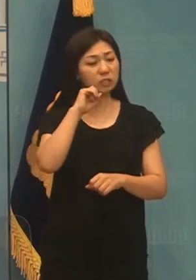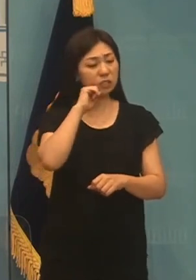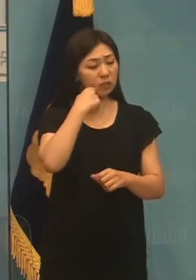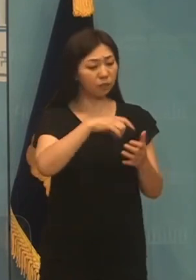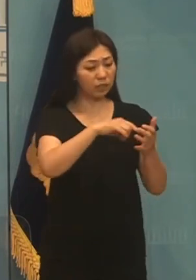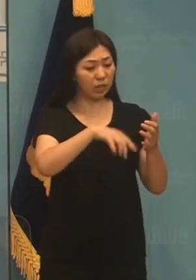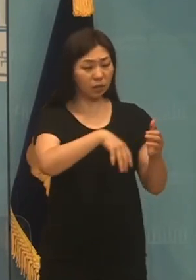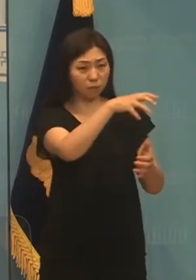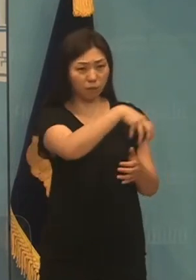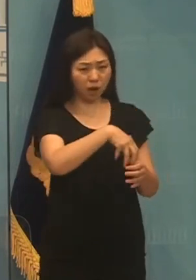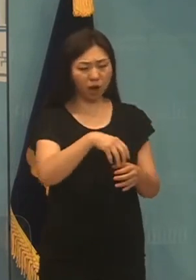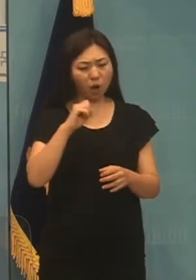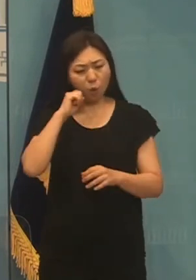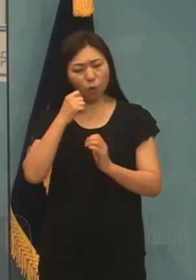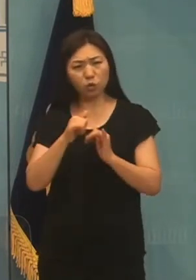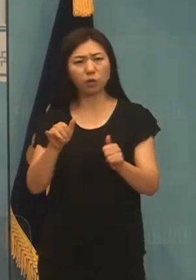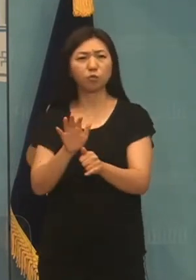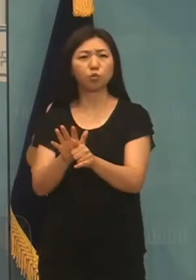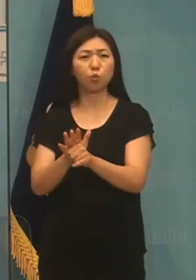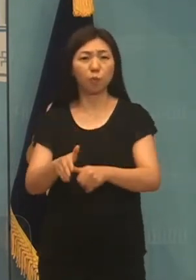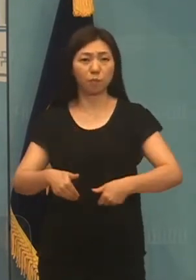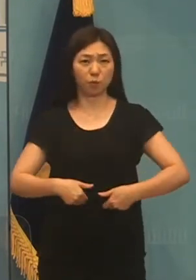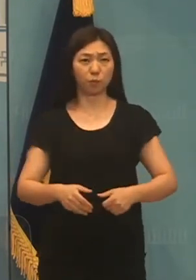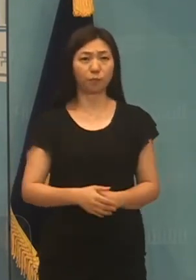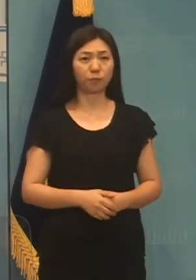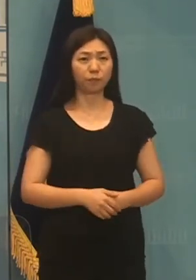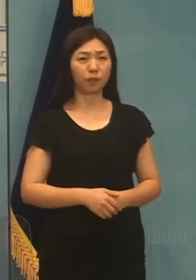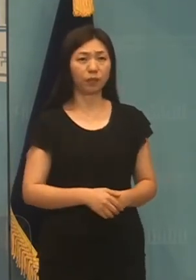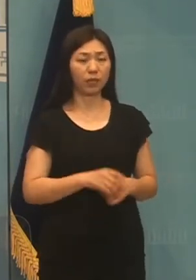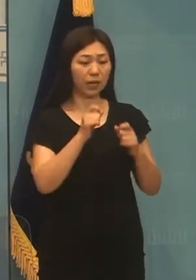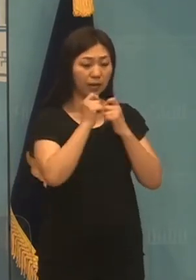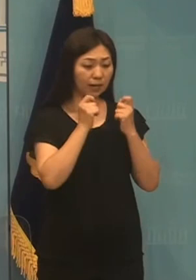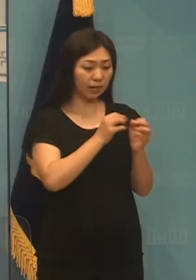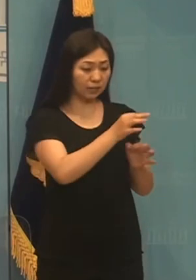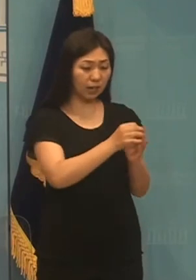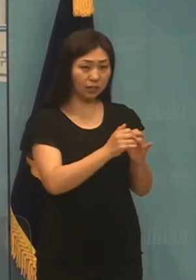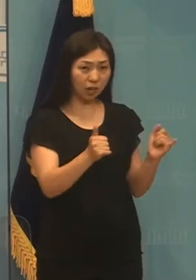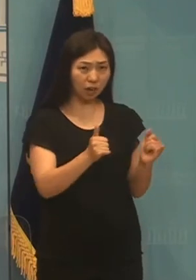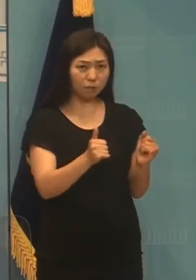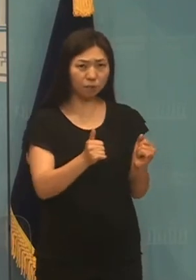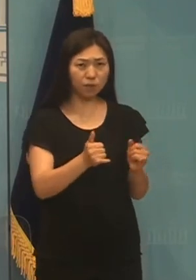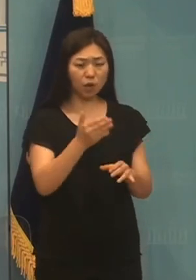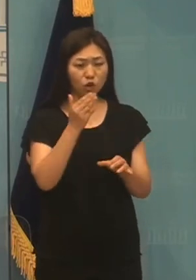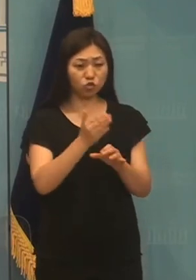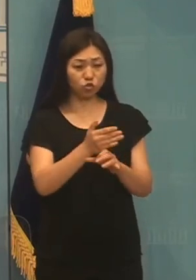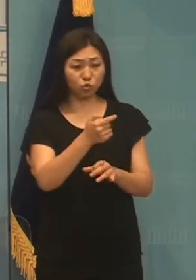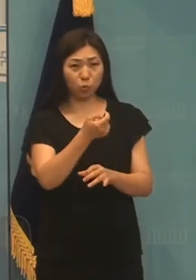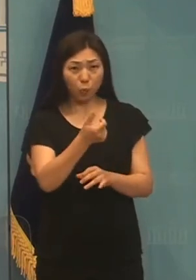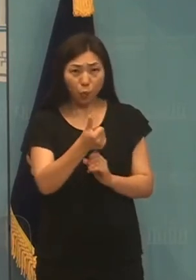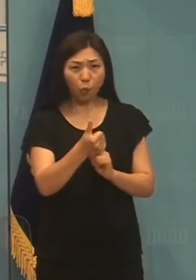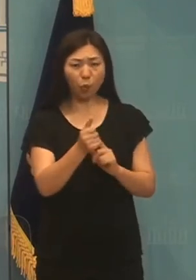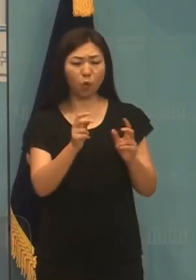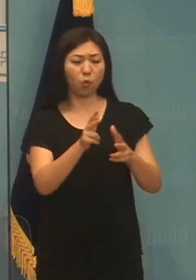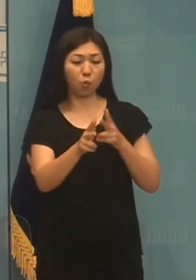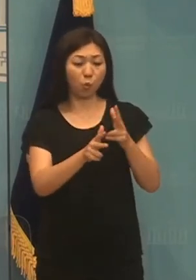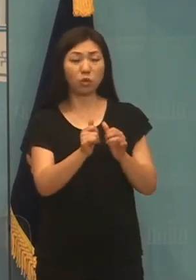자영업자와 중소상공인들의 피해를 뻔히 알고 있으면서도